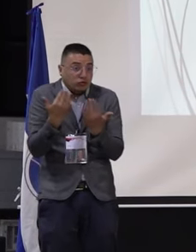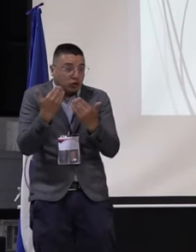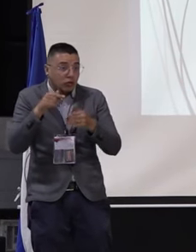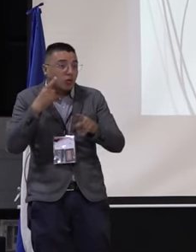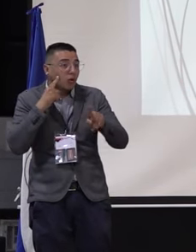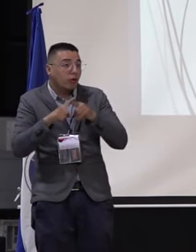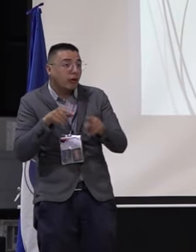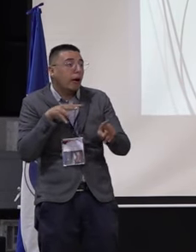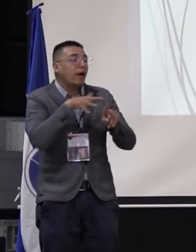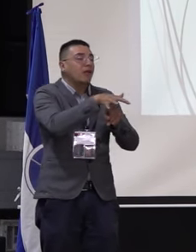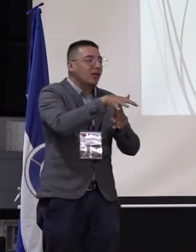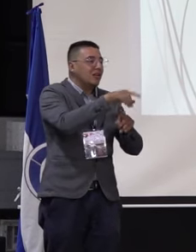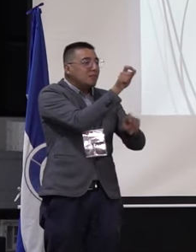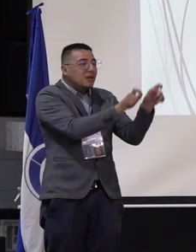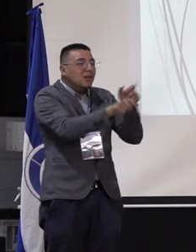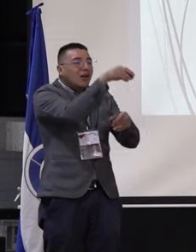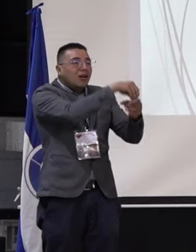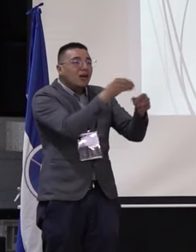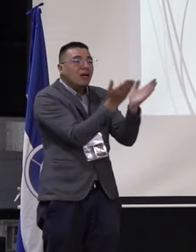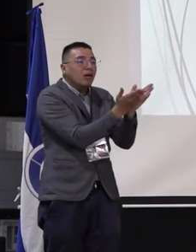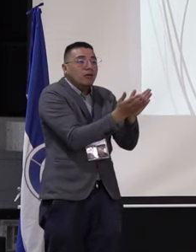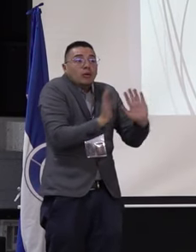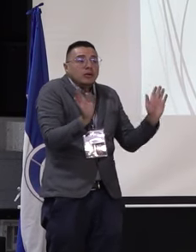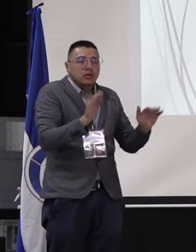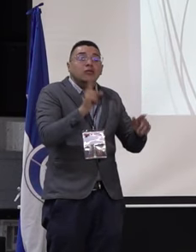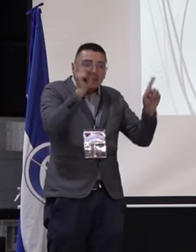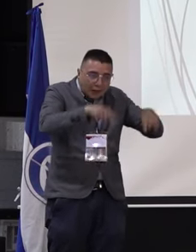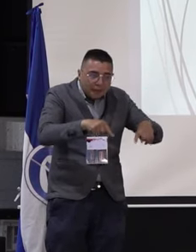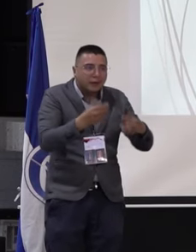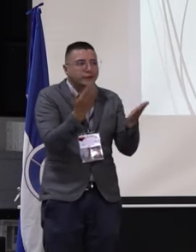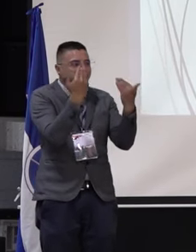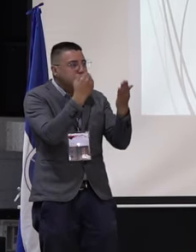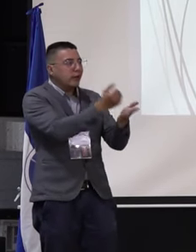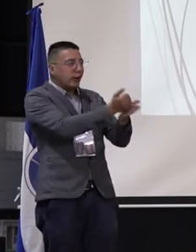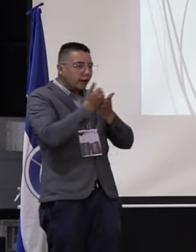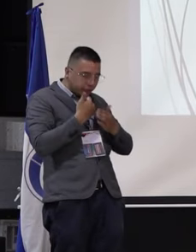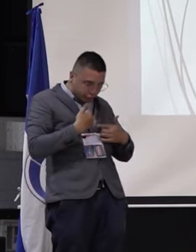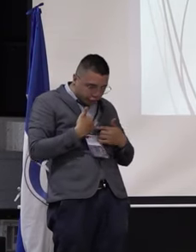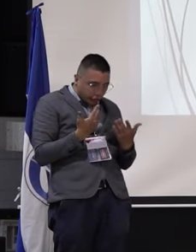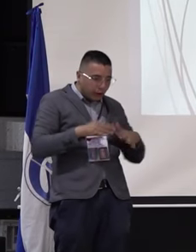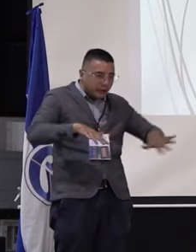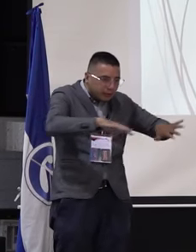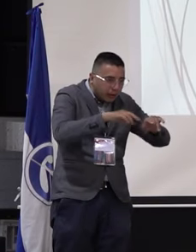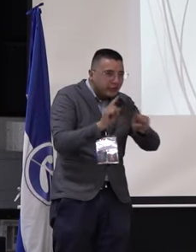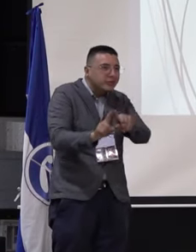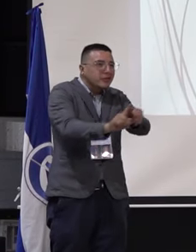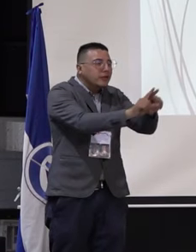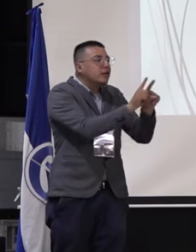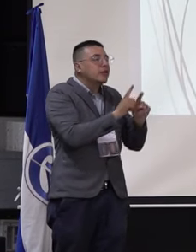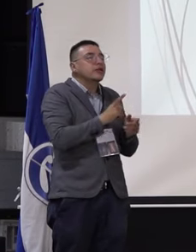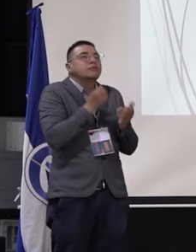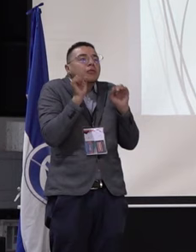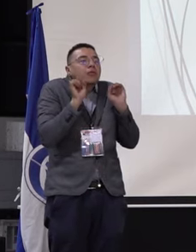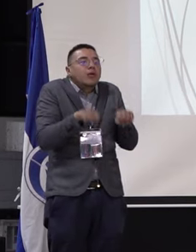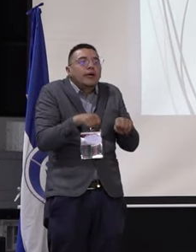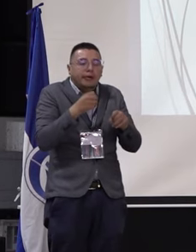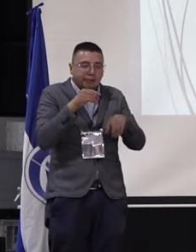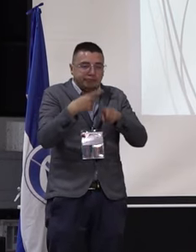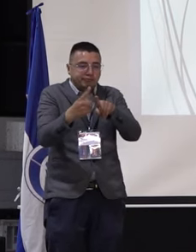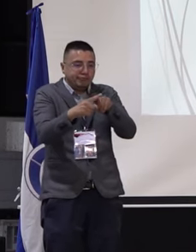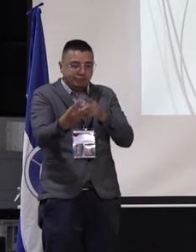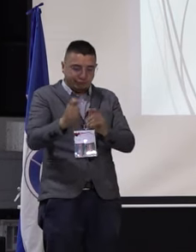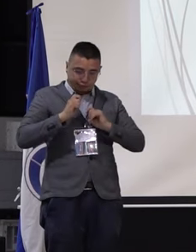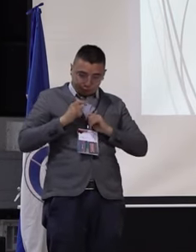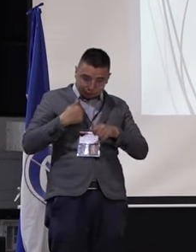para las personas que estudian allí, sino que también sirvan para seguir construyendo y teniendo espacios, pues para poder desarrollar las